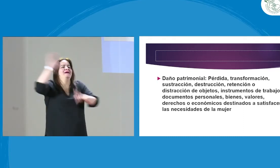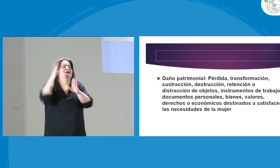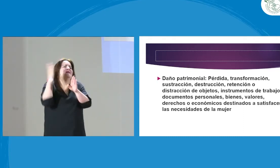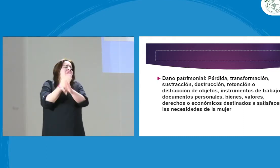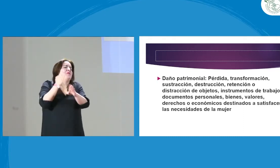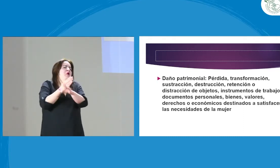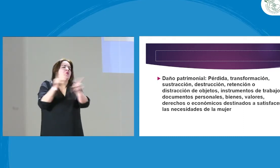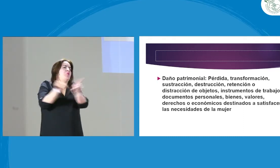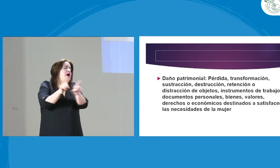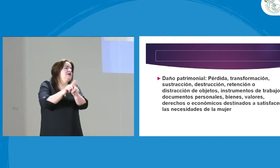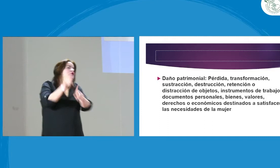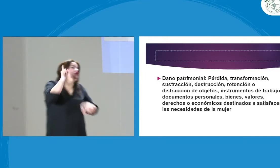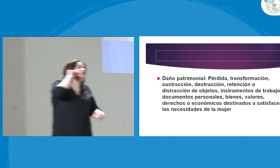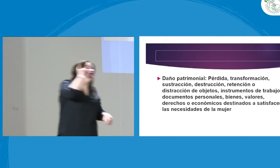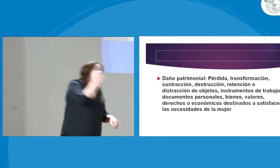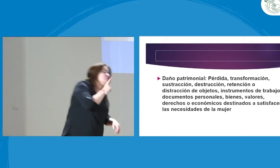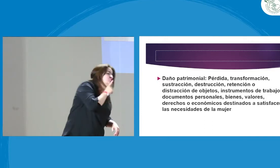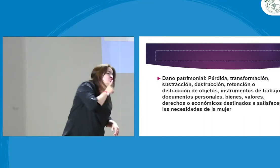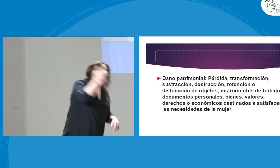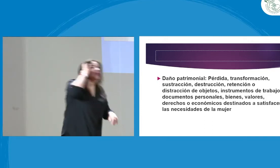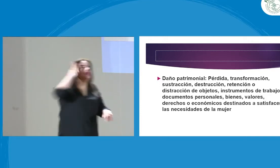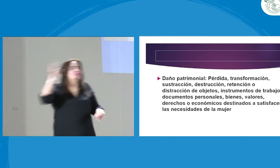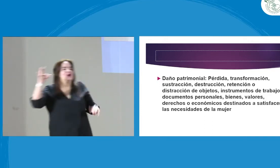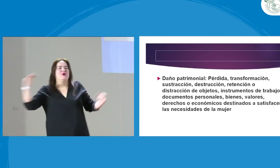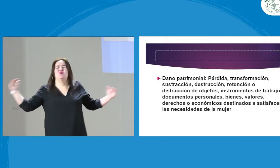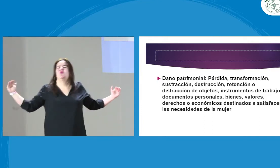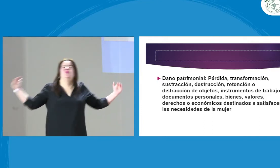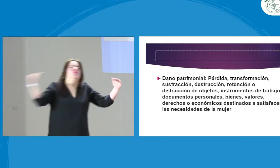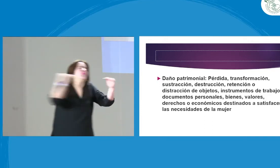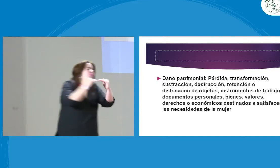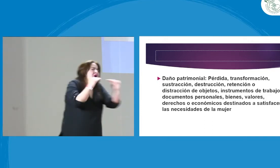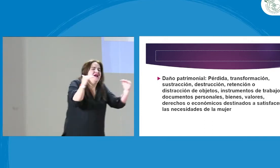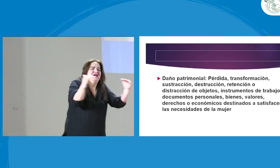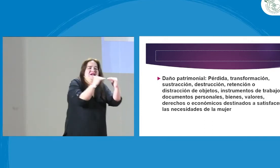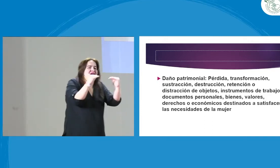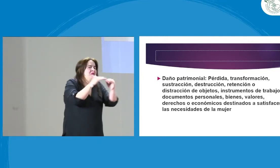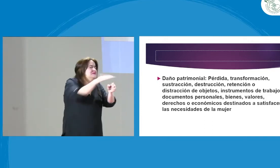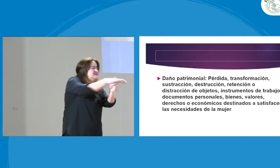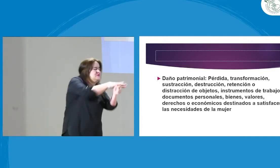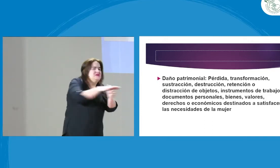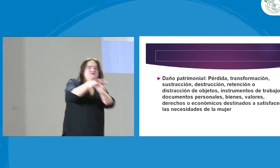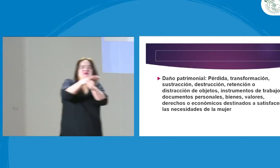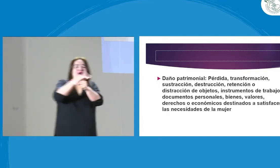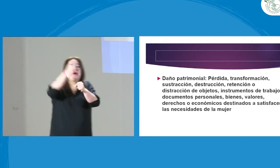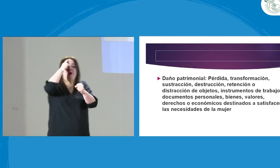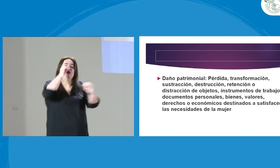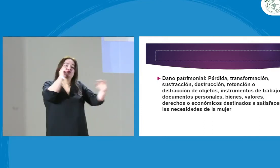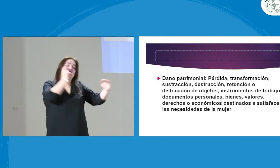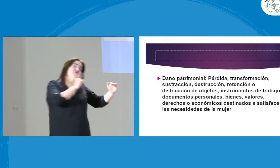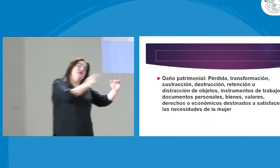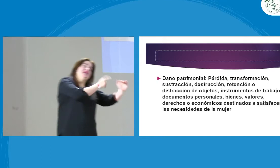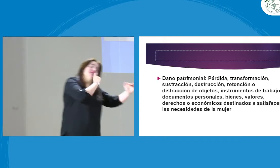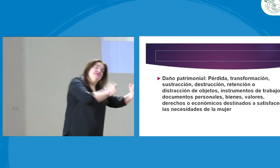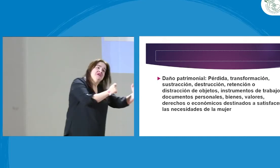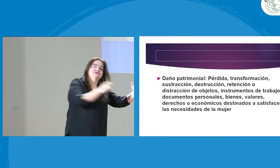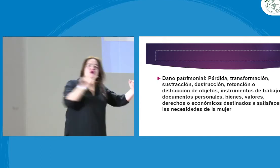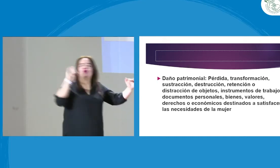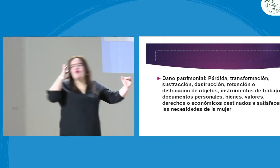Y no son solamente las mujeres sordas de Bogotá. Son todas las mujeres en igual de condiciones. No puede decir que solo las personas sordas, las mujeres